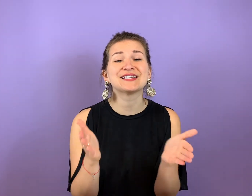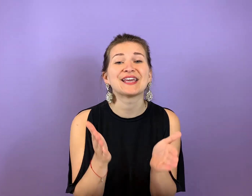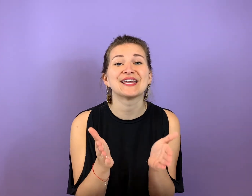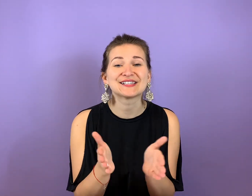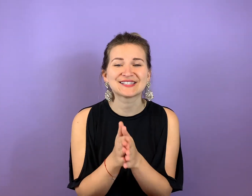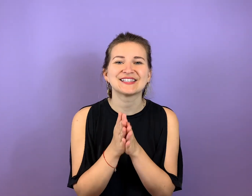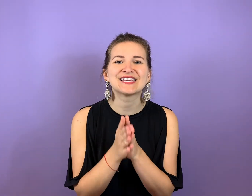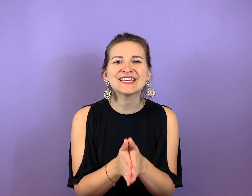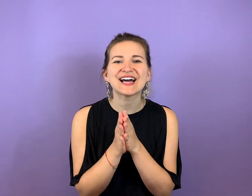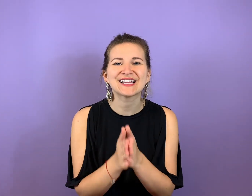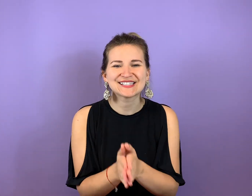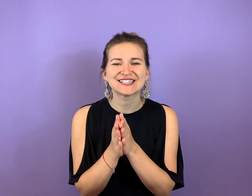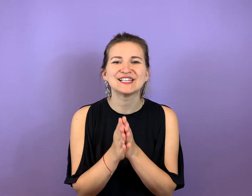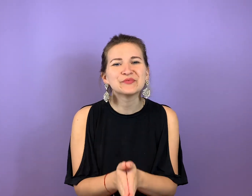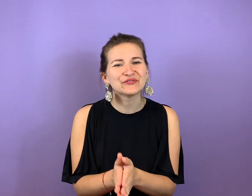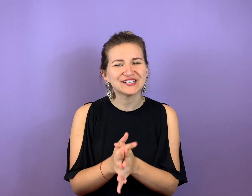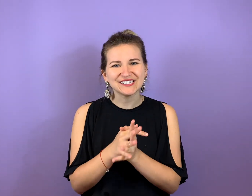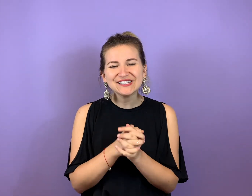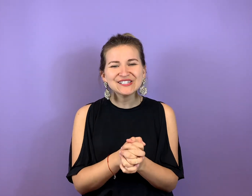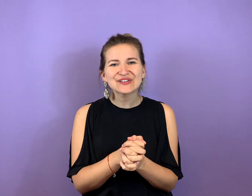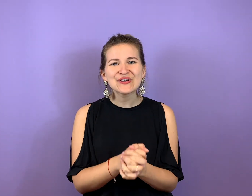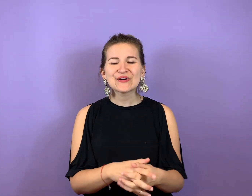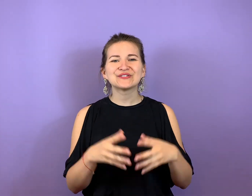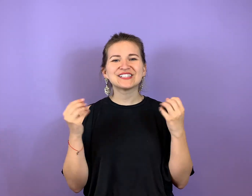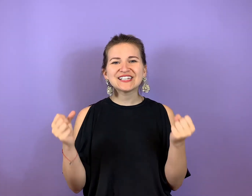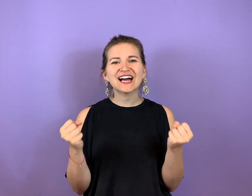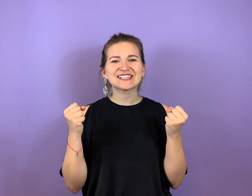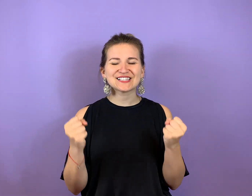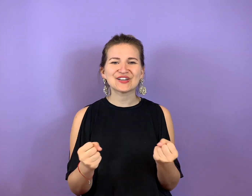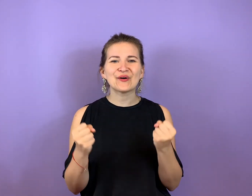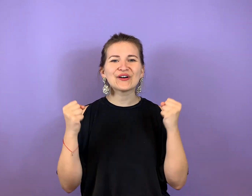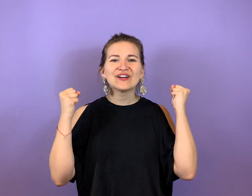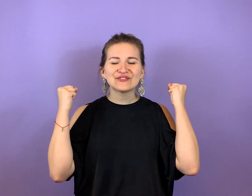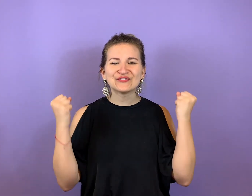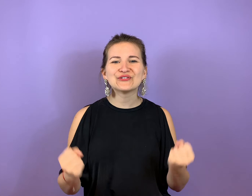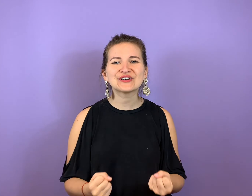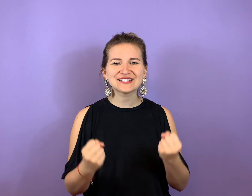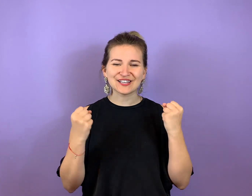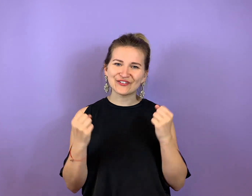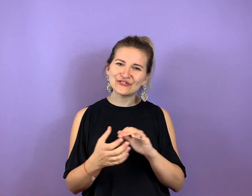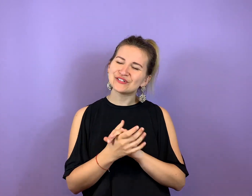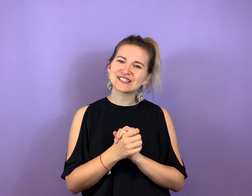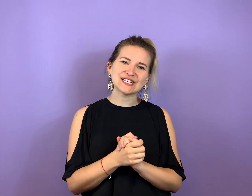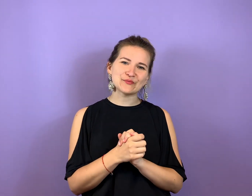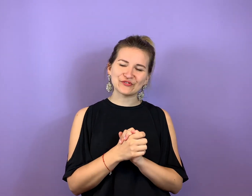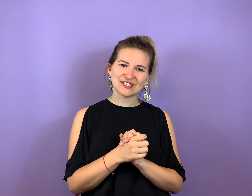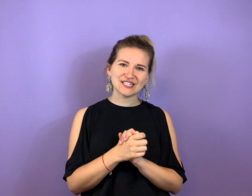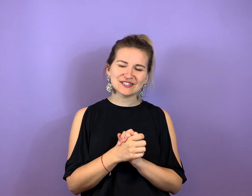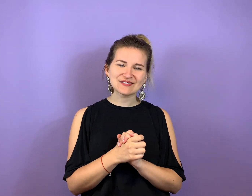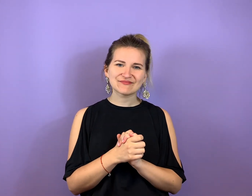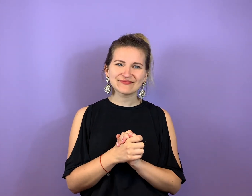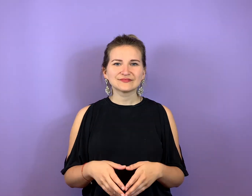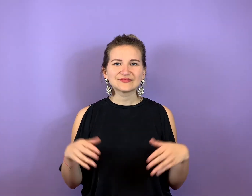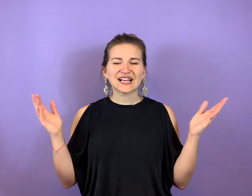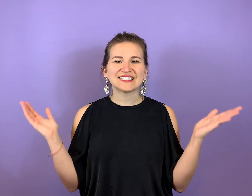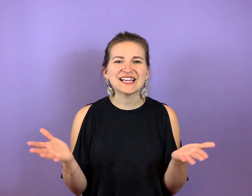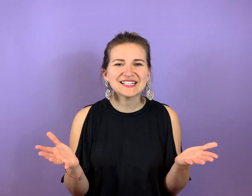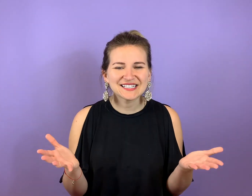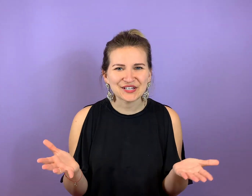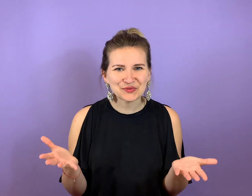gehst, denn jeder hat sich Liebe verdient und jeder hat sich auch wirklich ein erfülltes Leben verdient. Ich danke dir, dass du